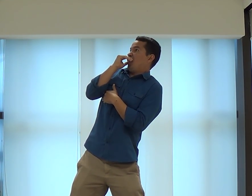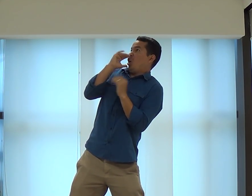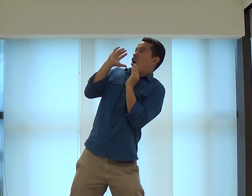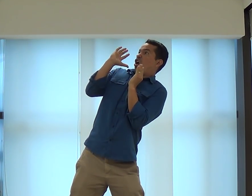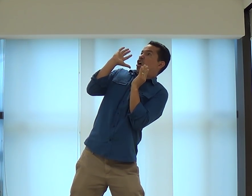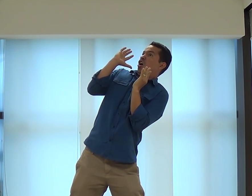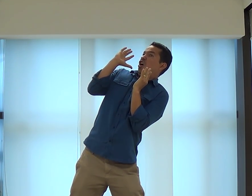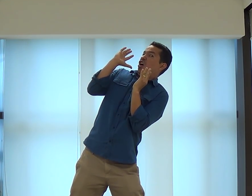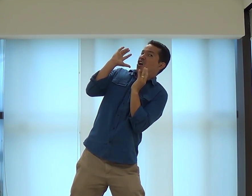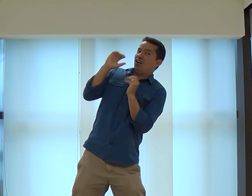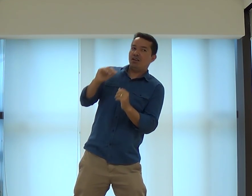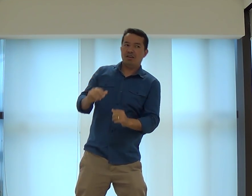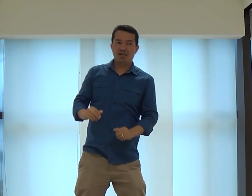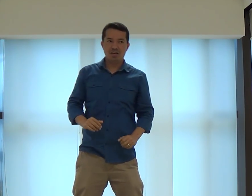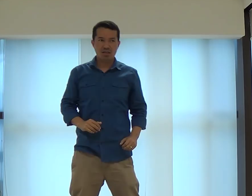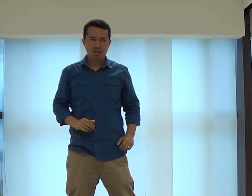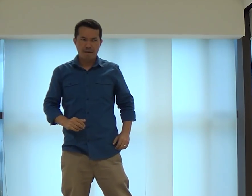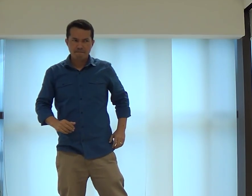Não moça. É?